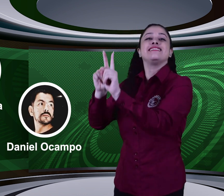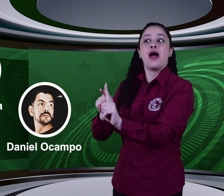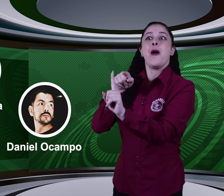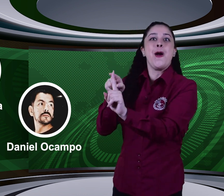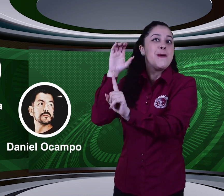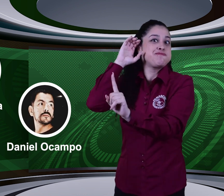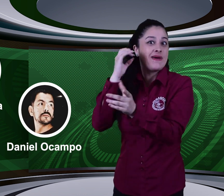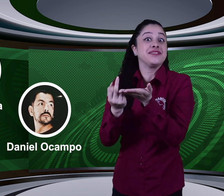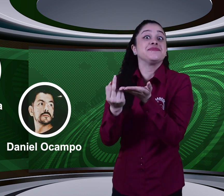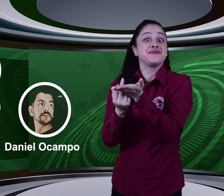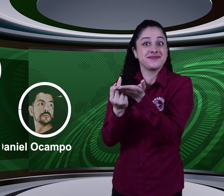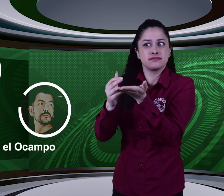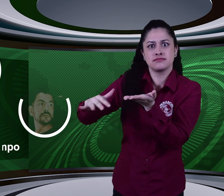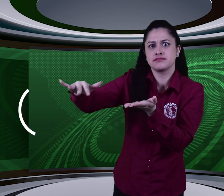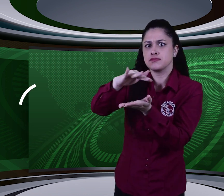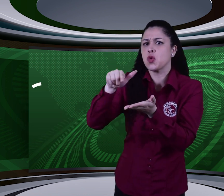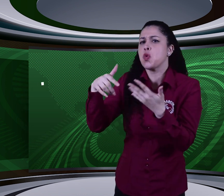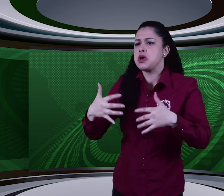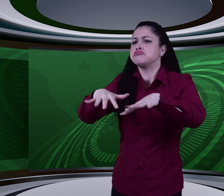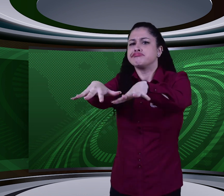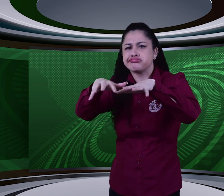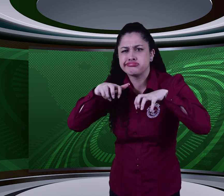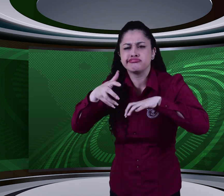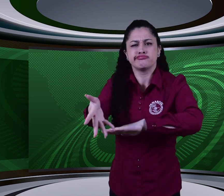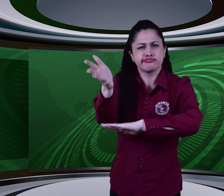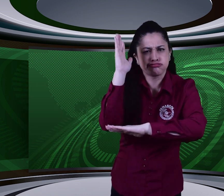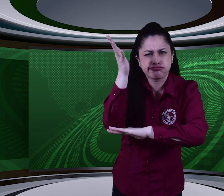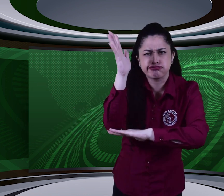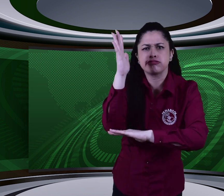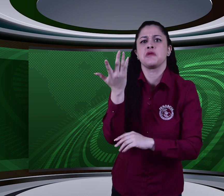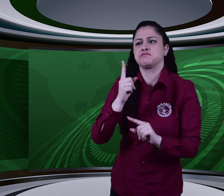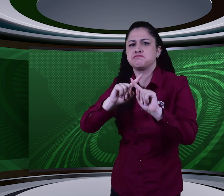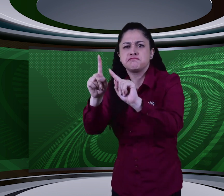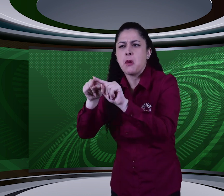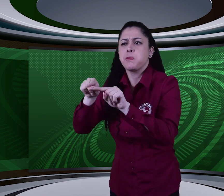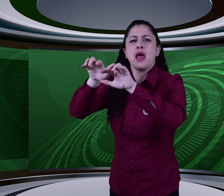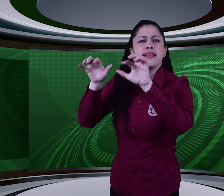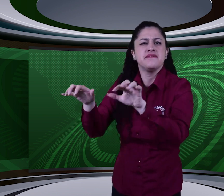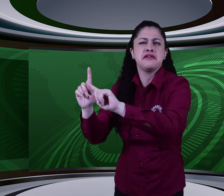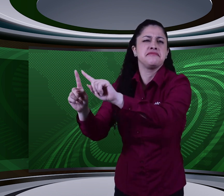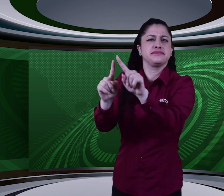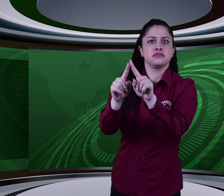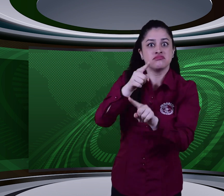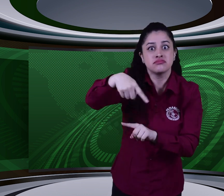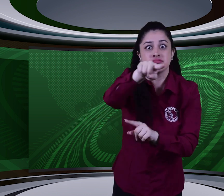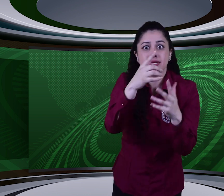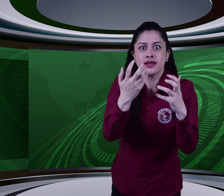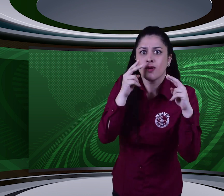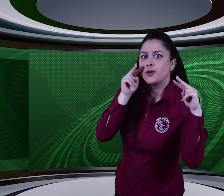Ellos ya se encuentran en Jeju participando del Congreso y la Asamblea de la Federación Mundial. ¿Ustedes quieren saber en qué